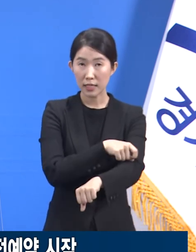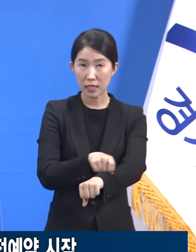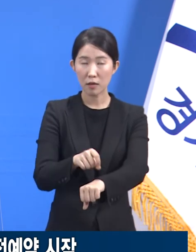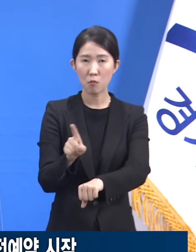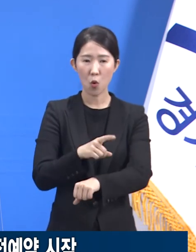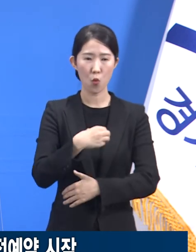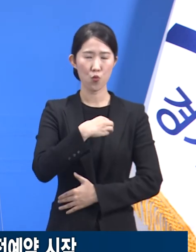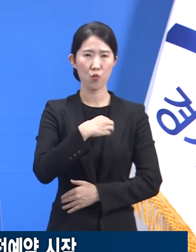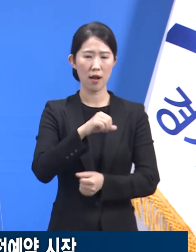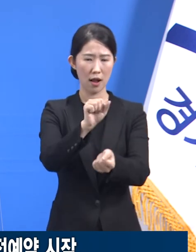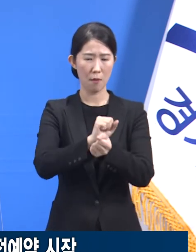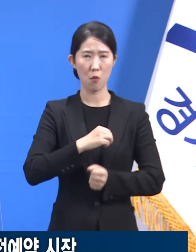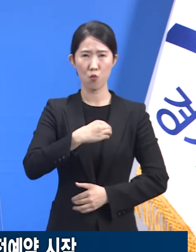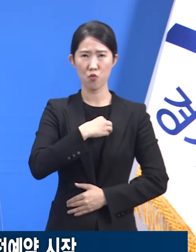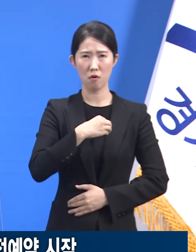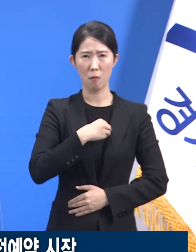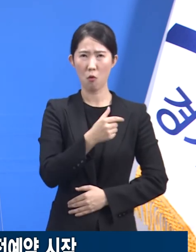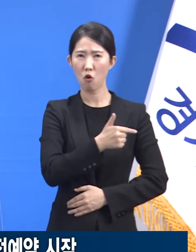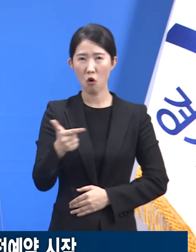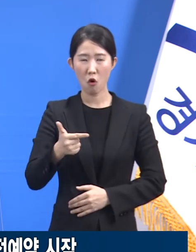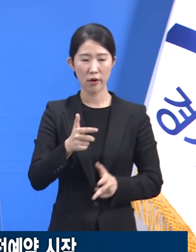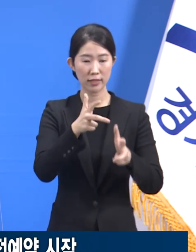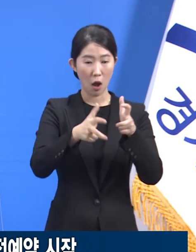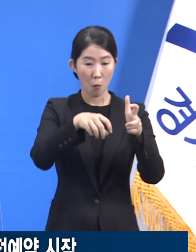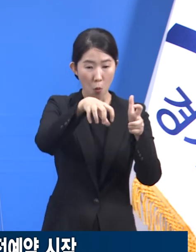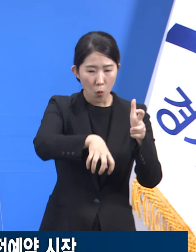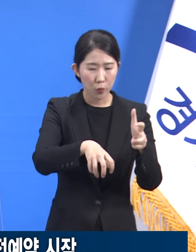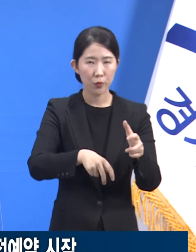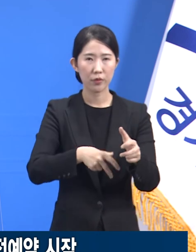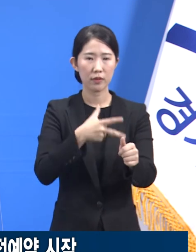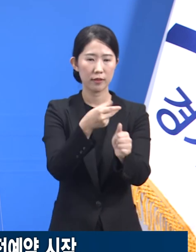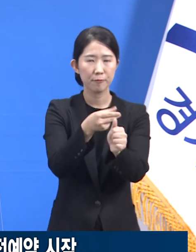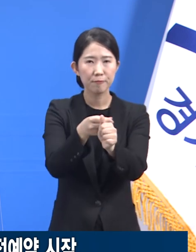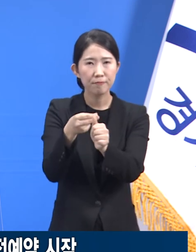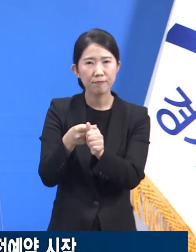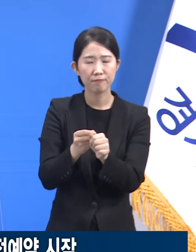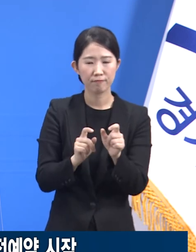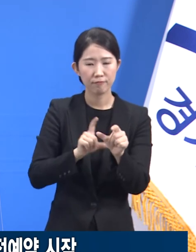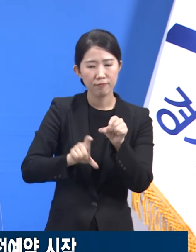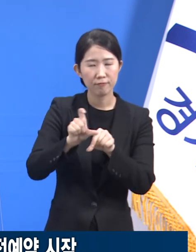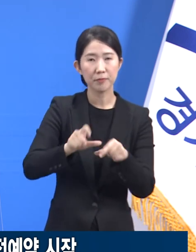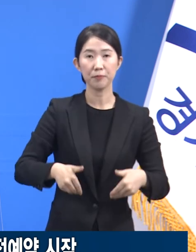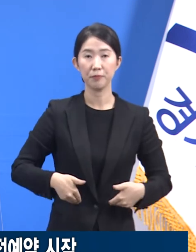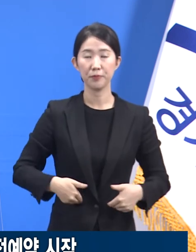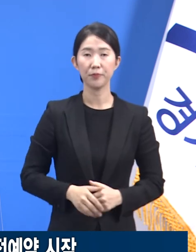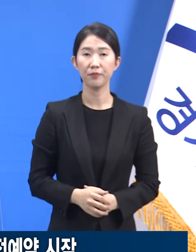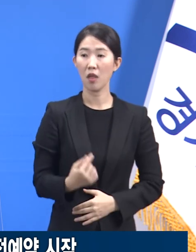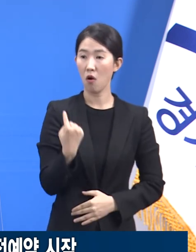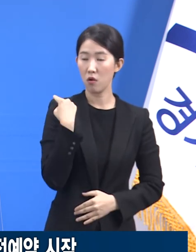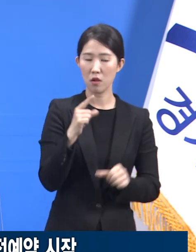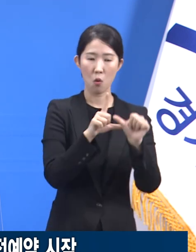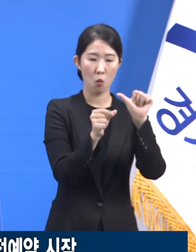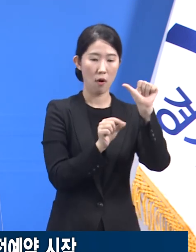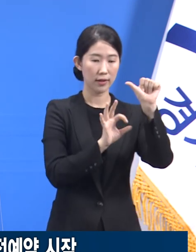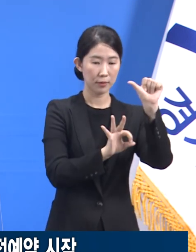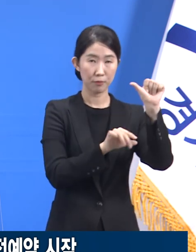고위험군 사업에 전력해야 합니다. 어제인 5월 10일부터